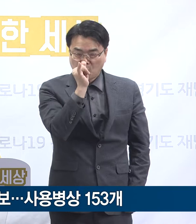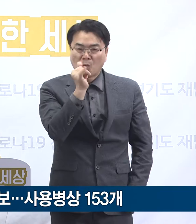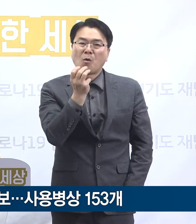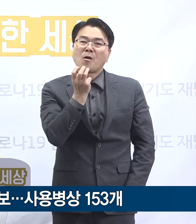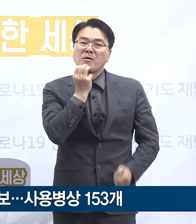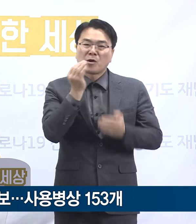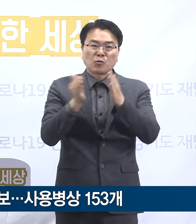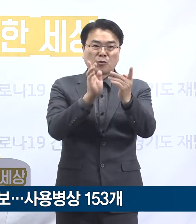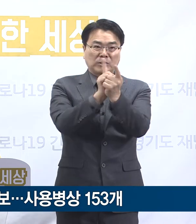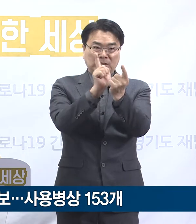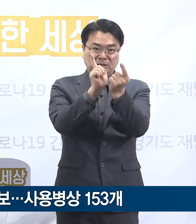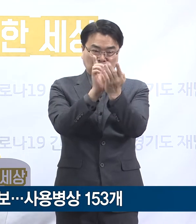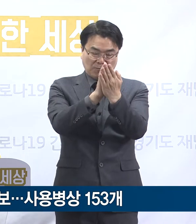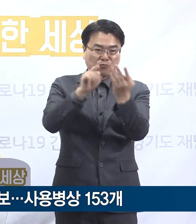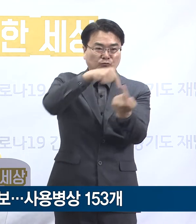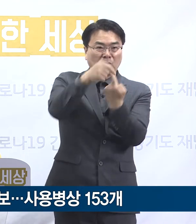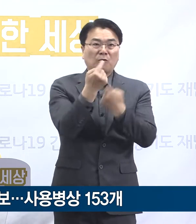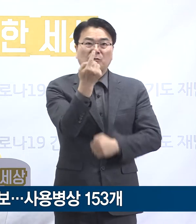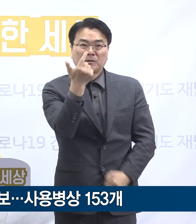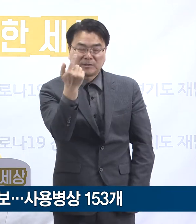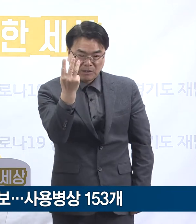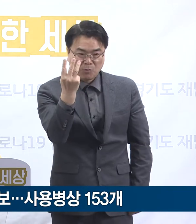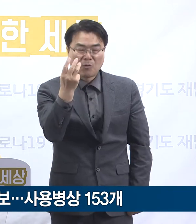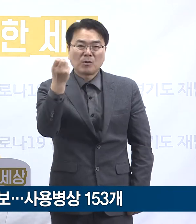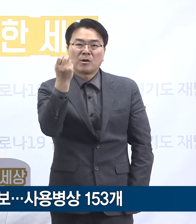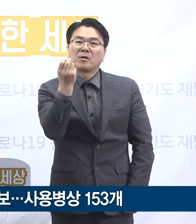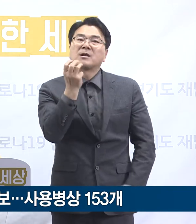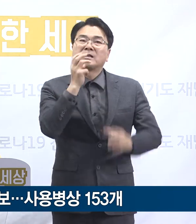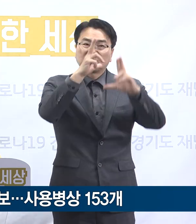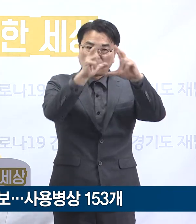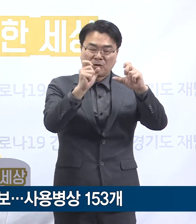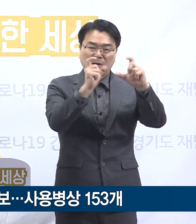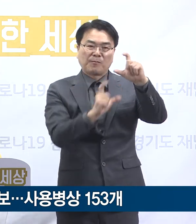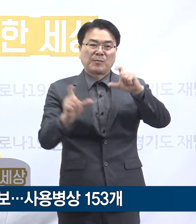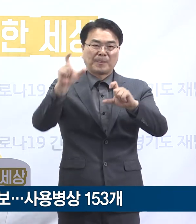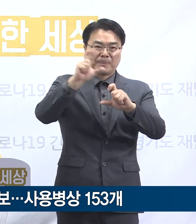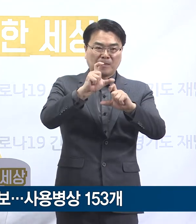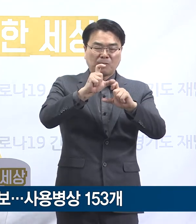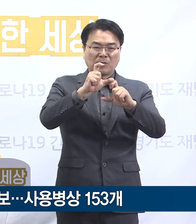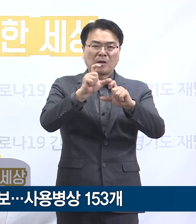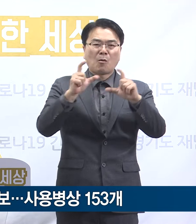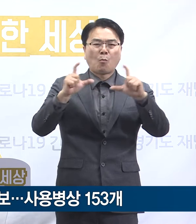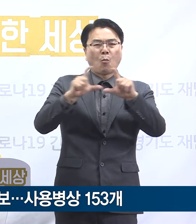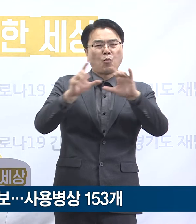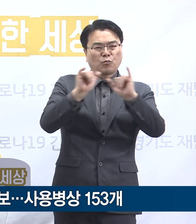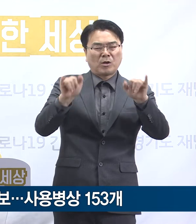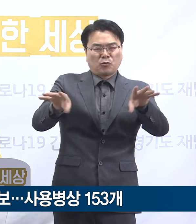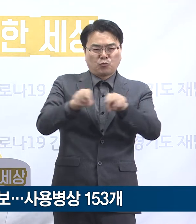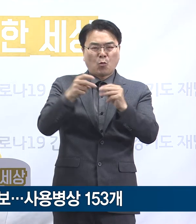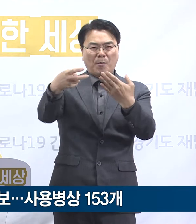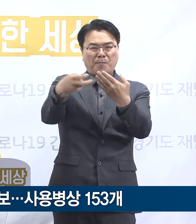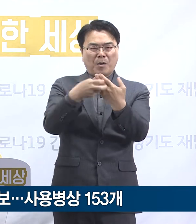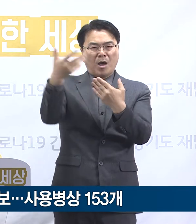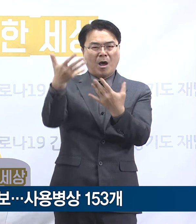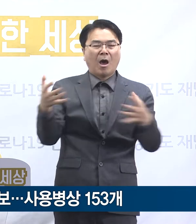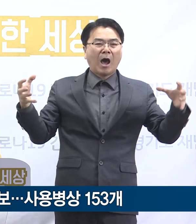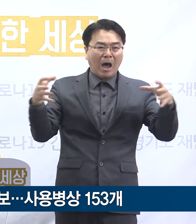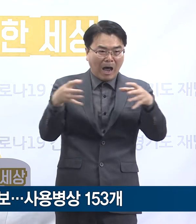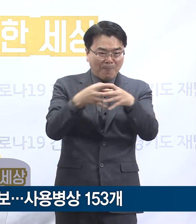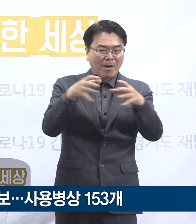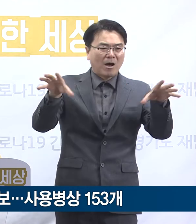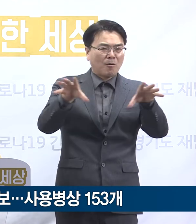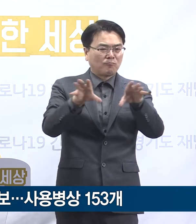경기도의료원 6곳, 성남시의료원 1곳 및 도내 민간종합병원 9곳의 협력으로